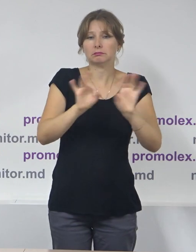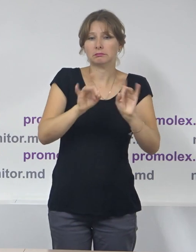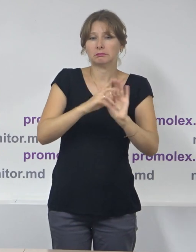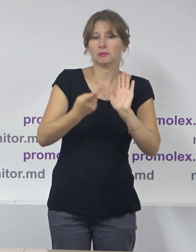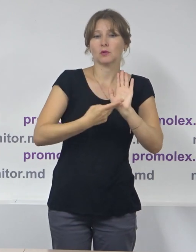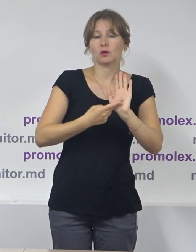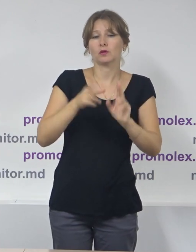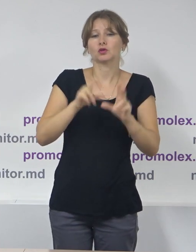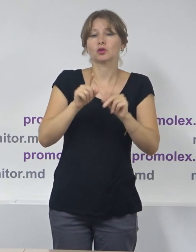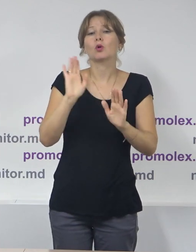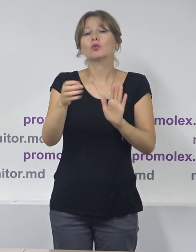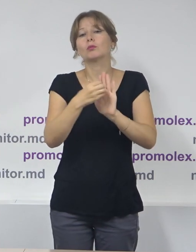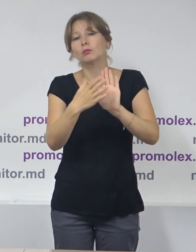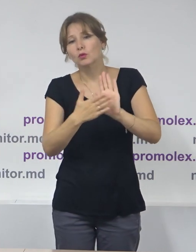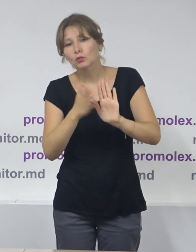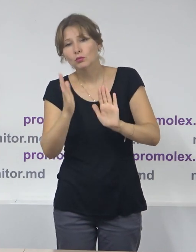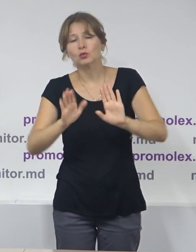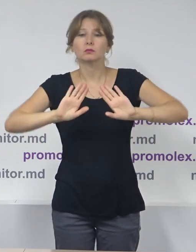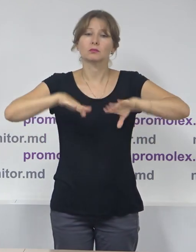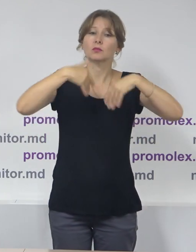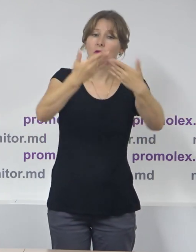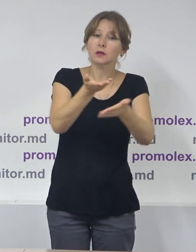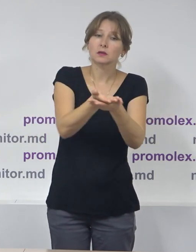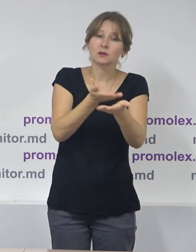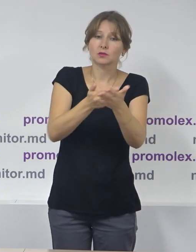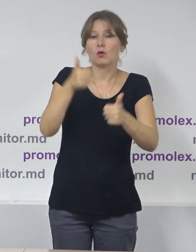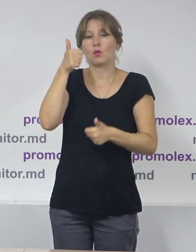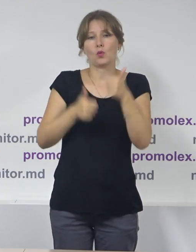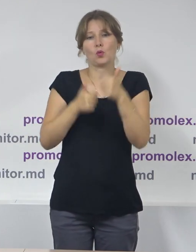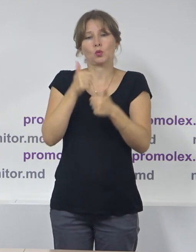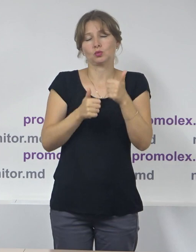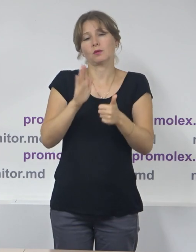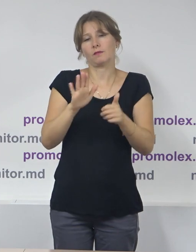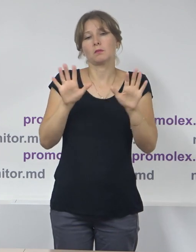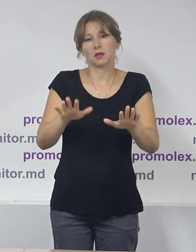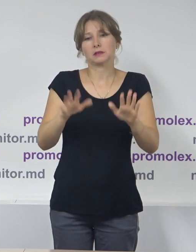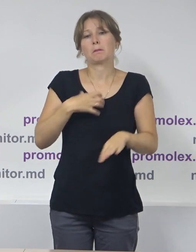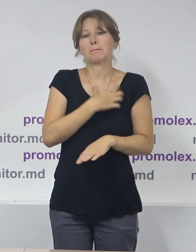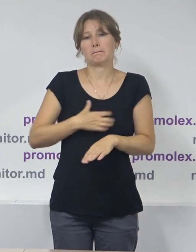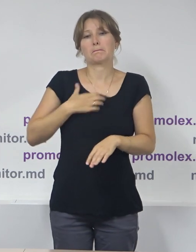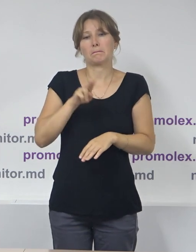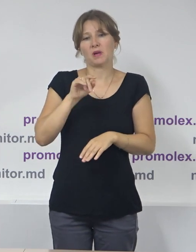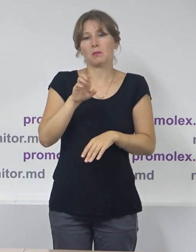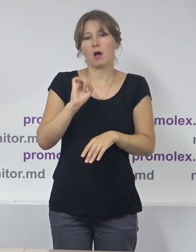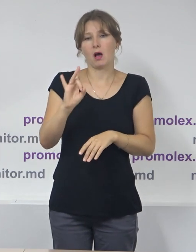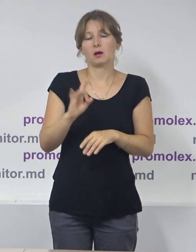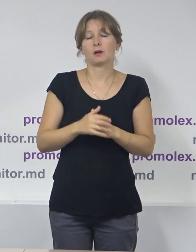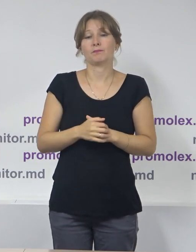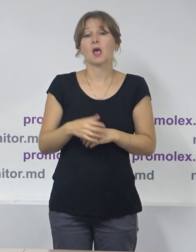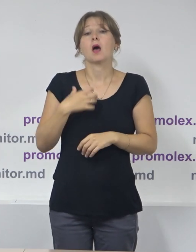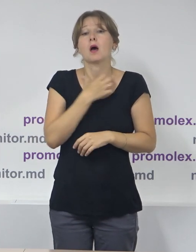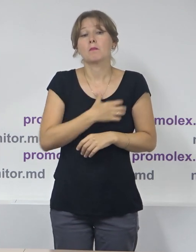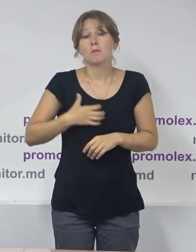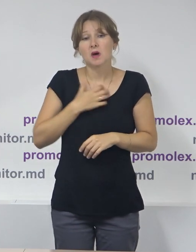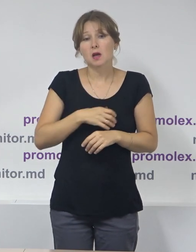fi înscriși sau propuși în cursa electorală pentru funcție de primar. Prin urmare, constatăm că